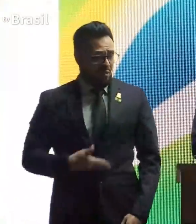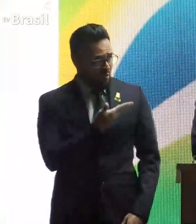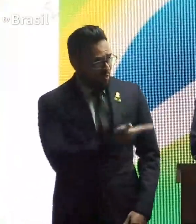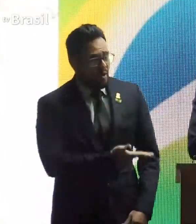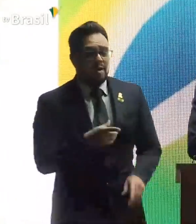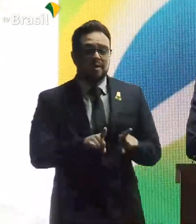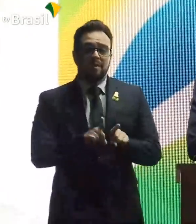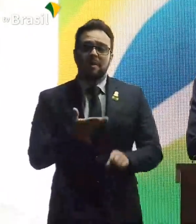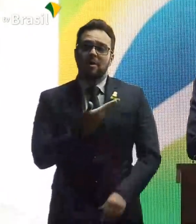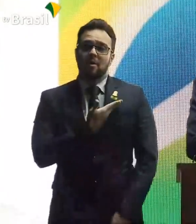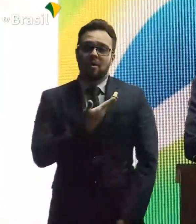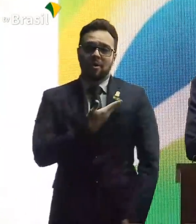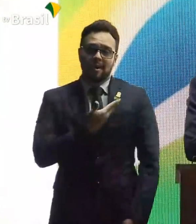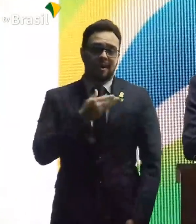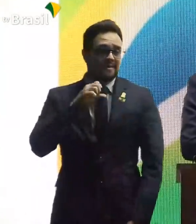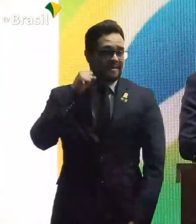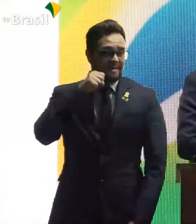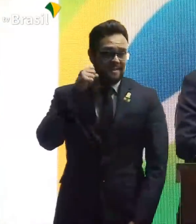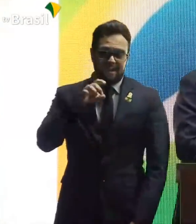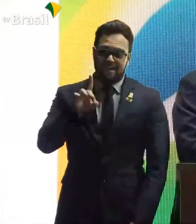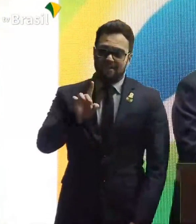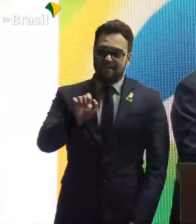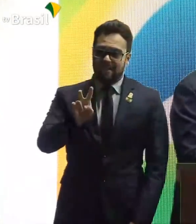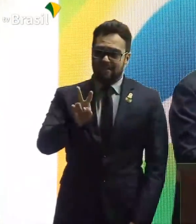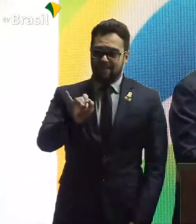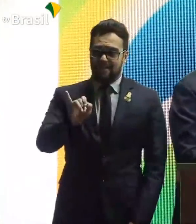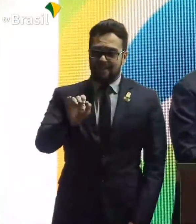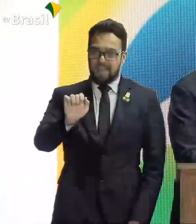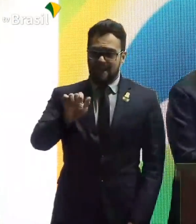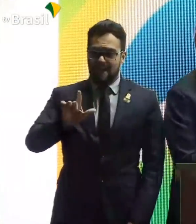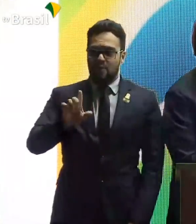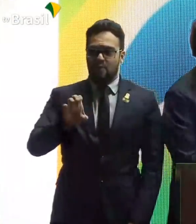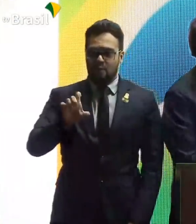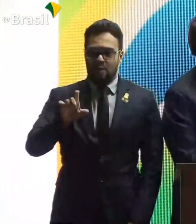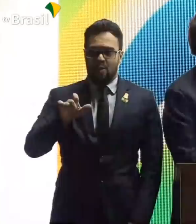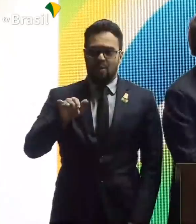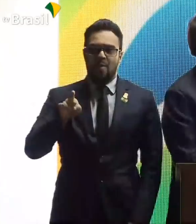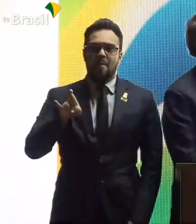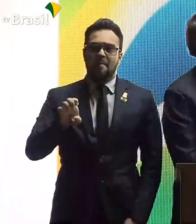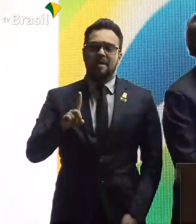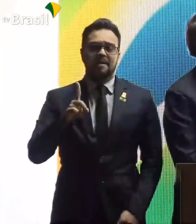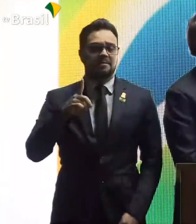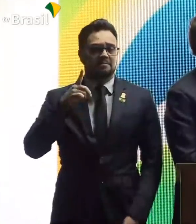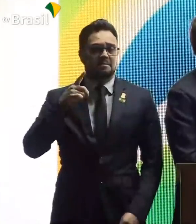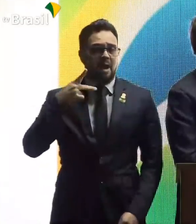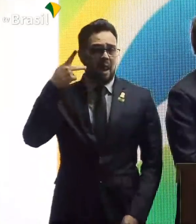meu colega do Senado, Davi Alcolumbre, parlamentares, ministros,